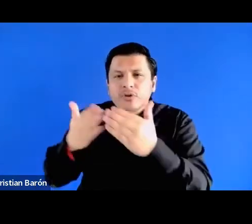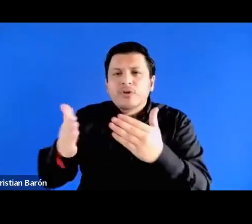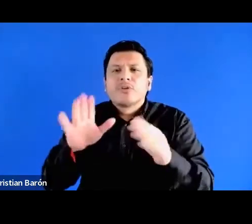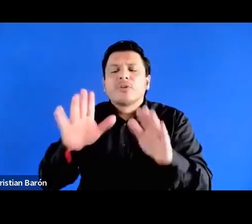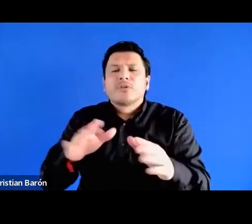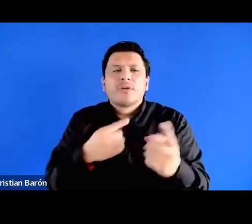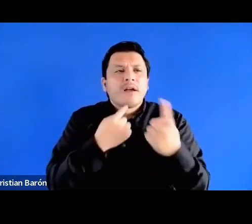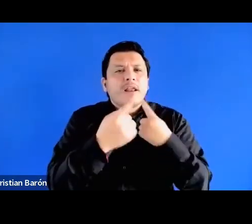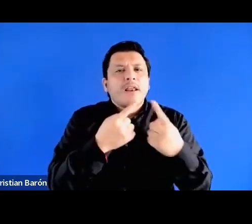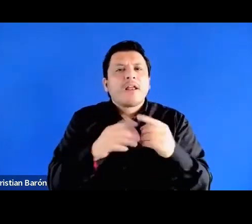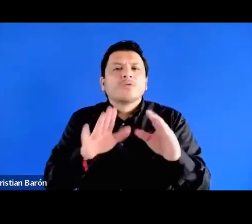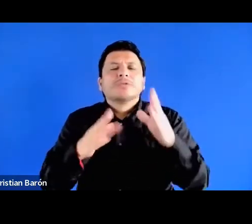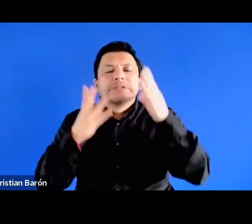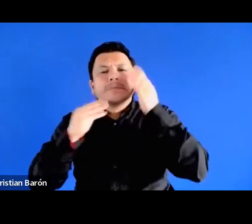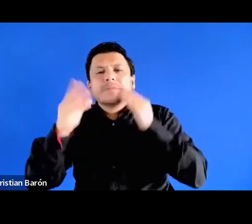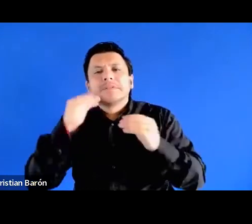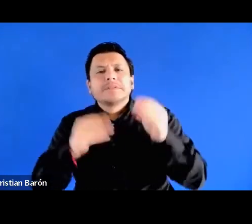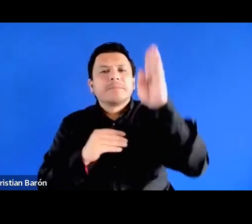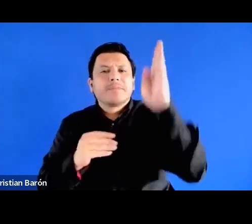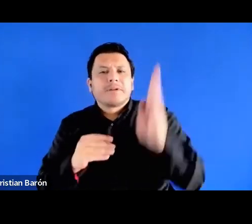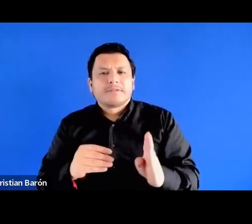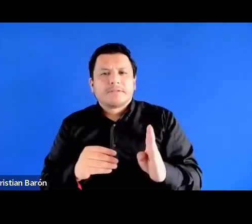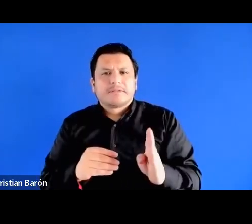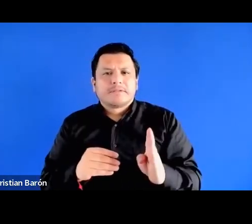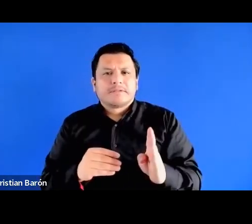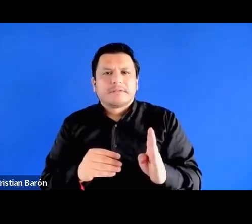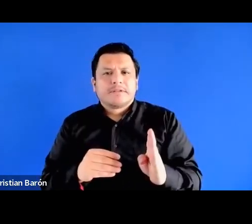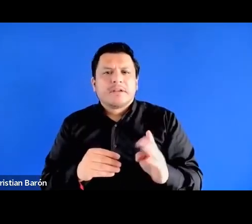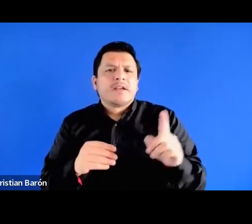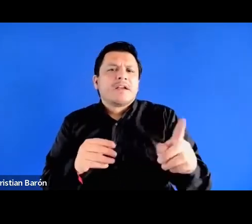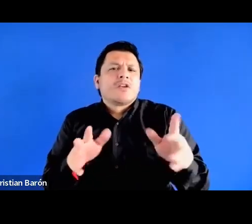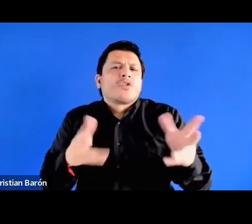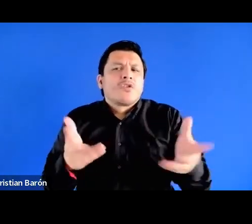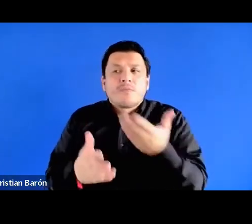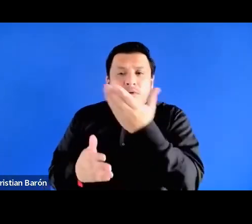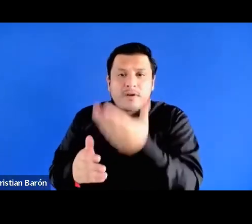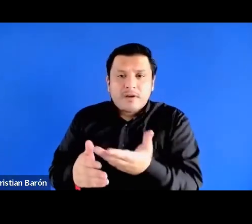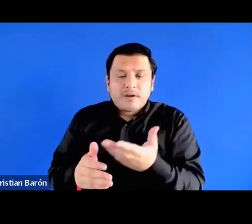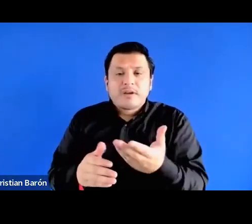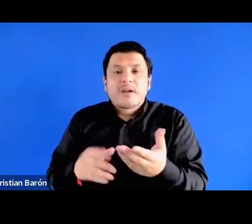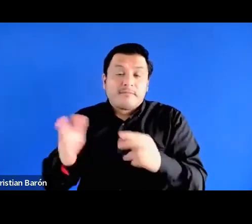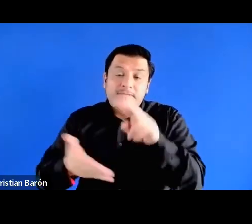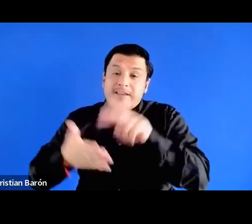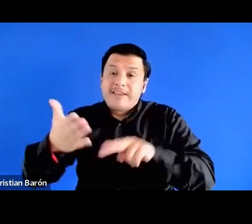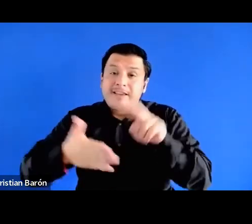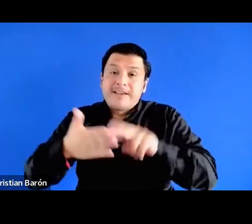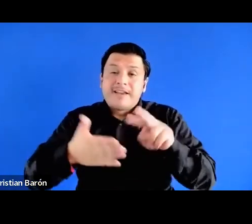brasileña de Mara muy atenta una lectora de las producciones